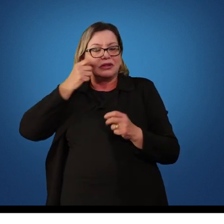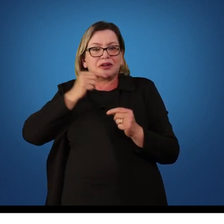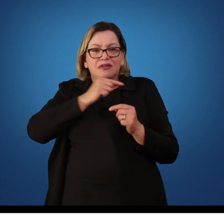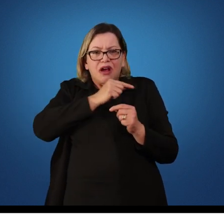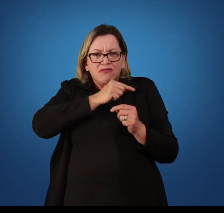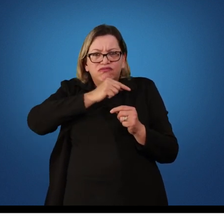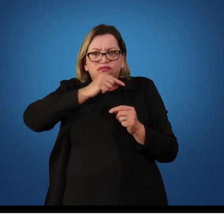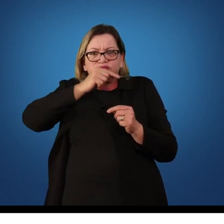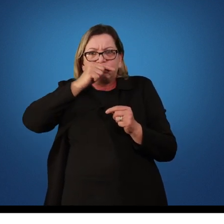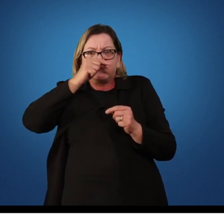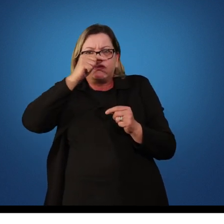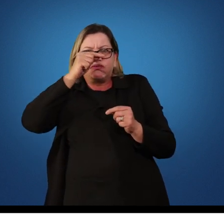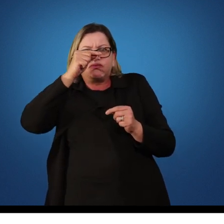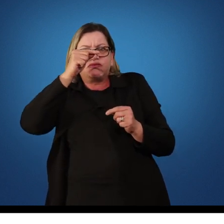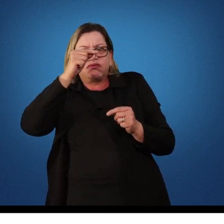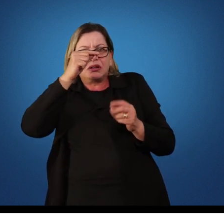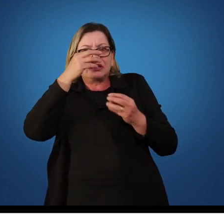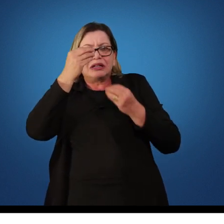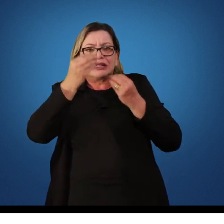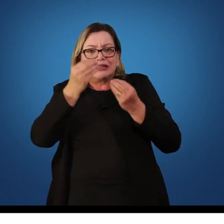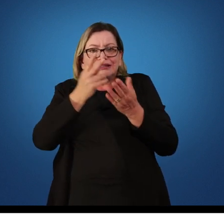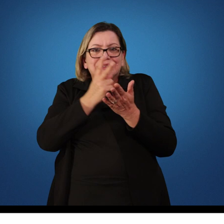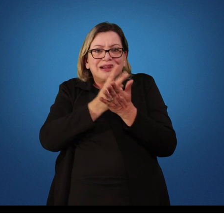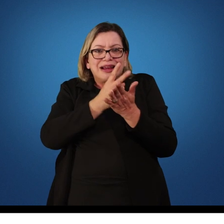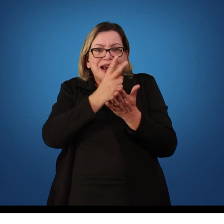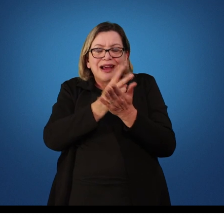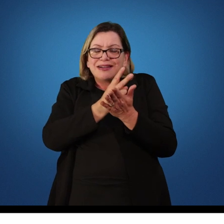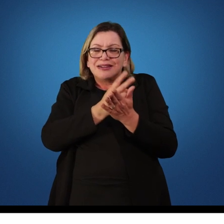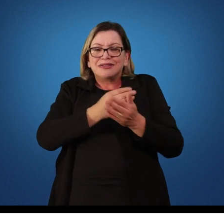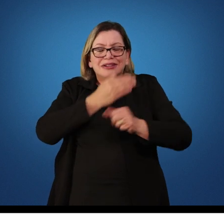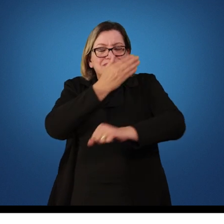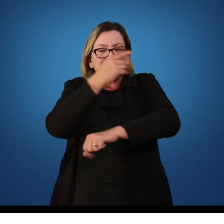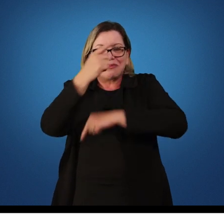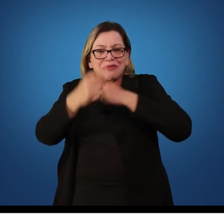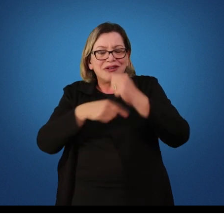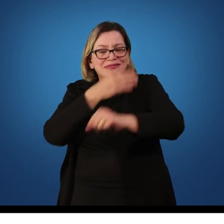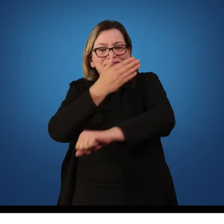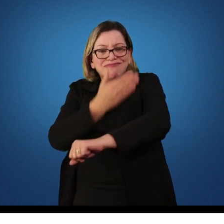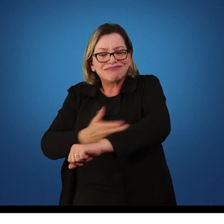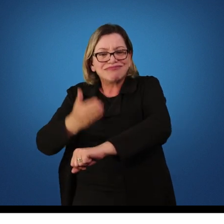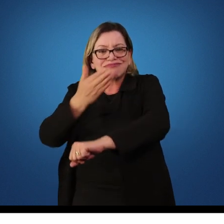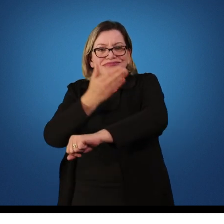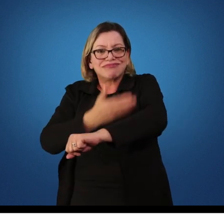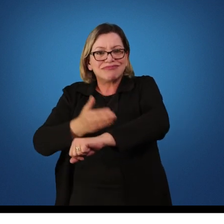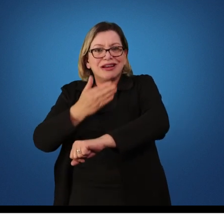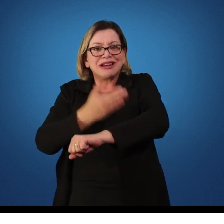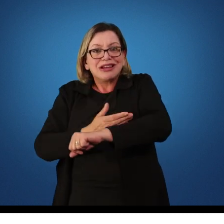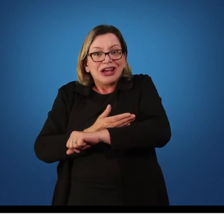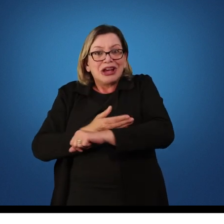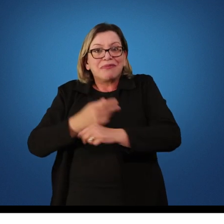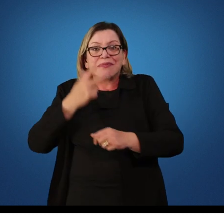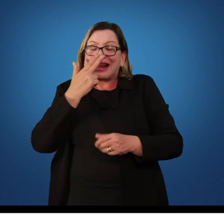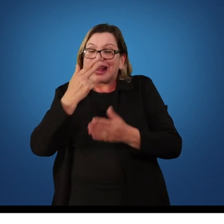desempenho, que com o passar do tempo de prática desse nosso aluno, o número de erros vai diminuindo.